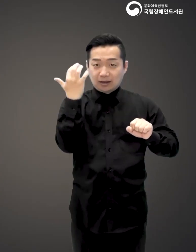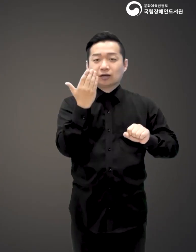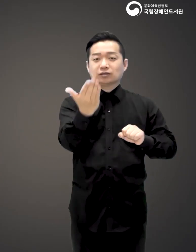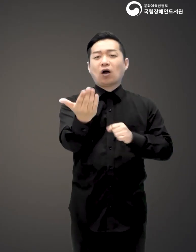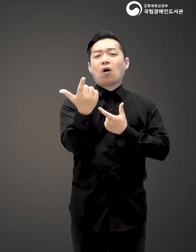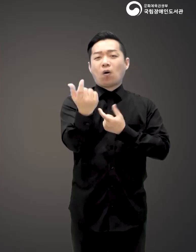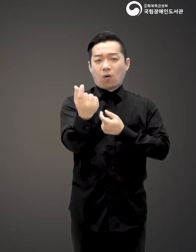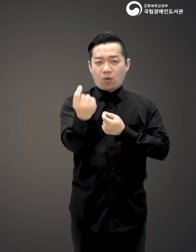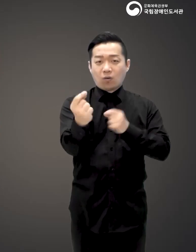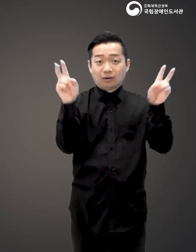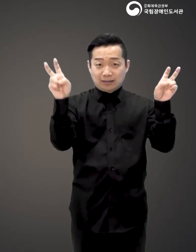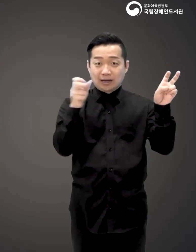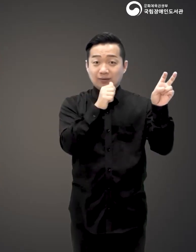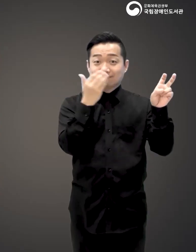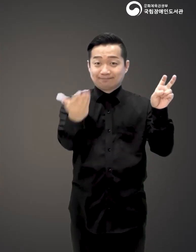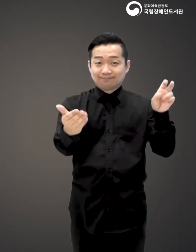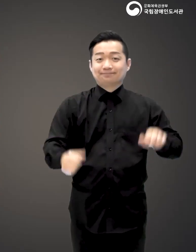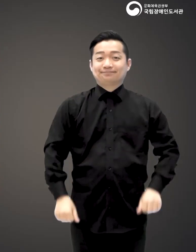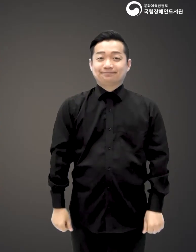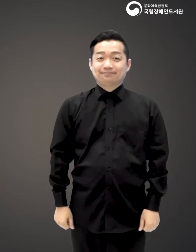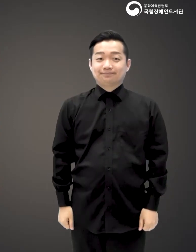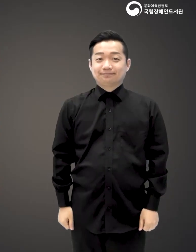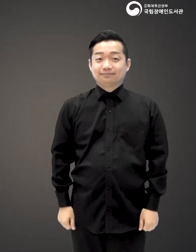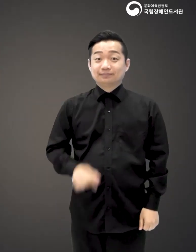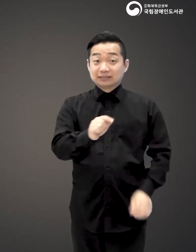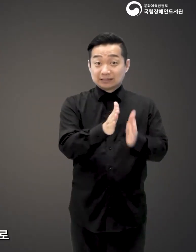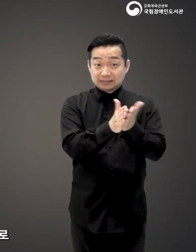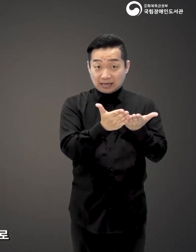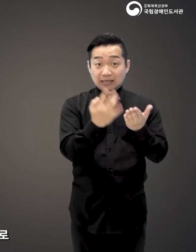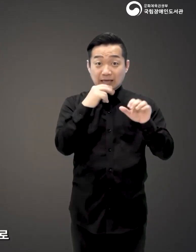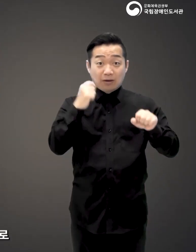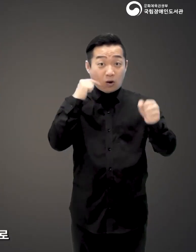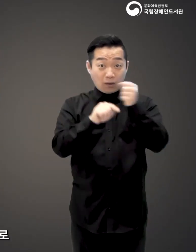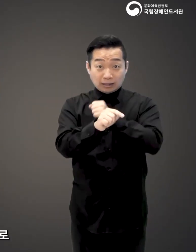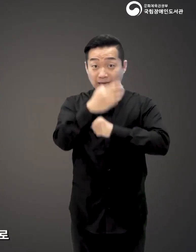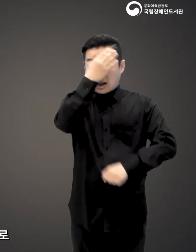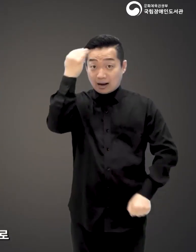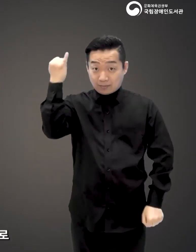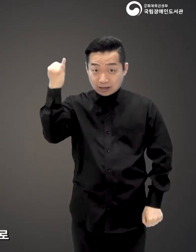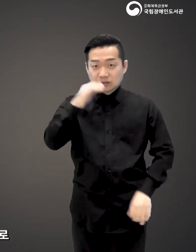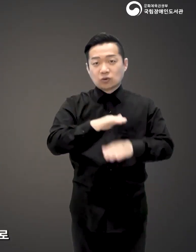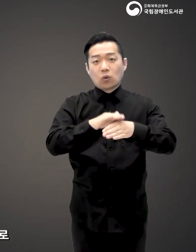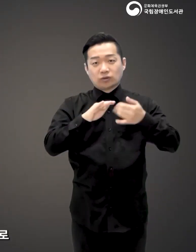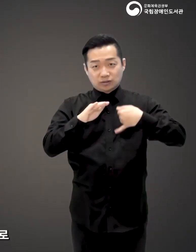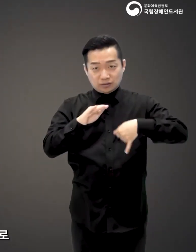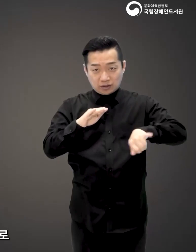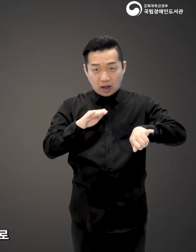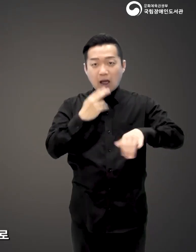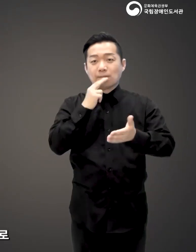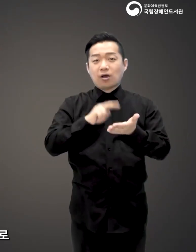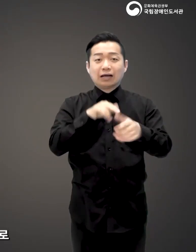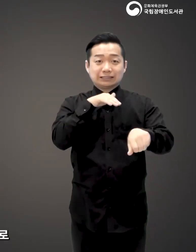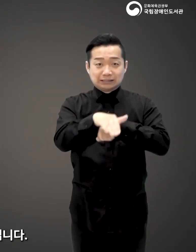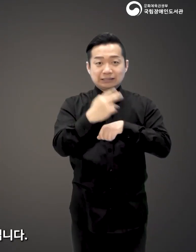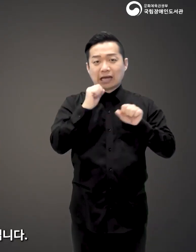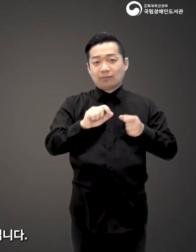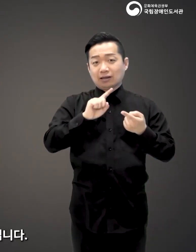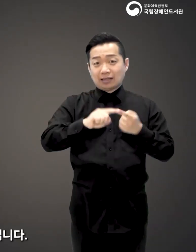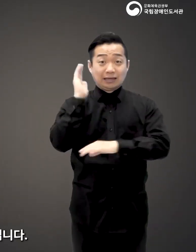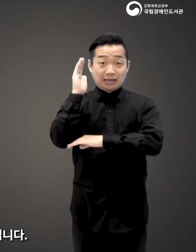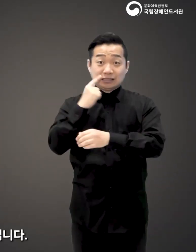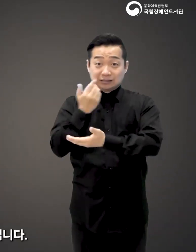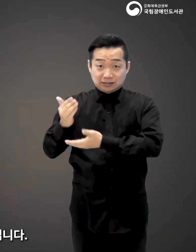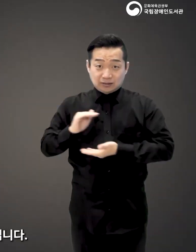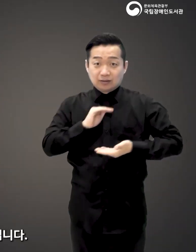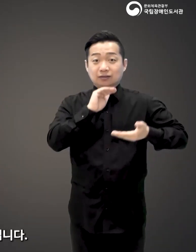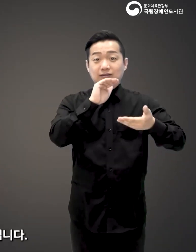아름답다 너도 그래 를 소개합니다 이 책은 생명과학자인 할머니가 손녀에게 편지의 형태로 생명에